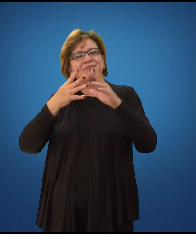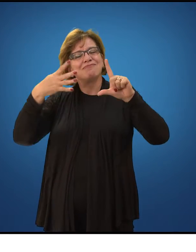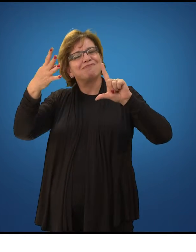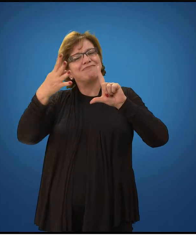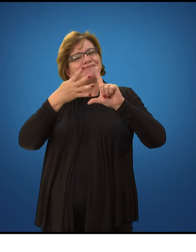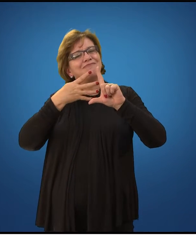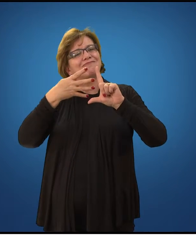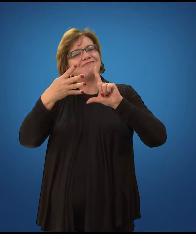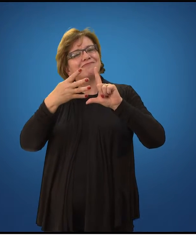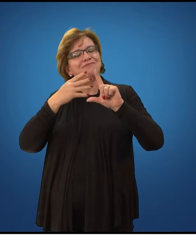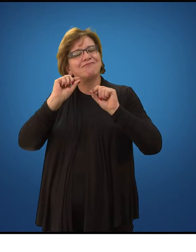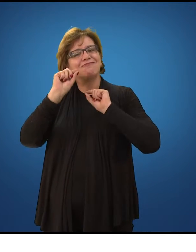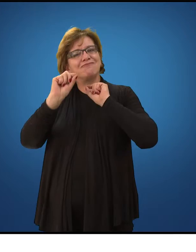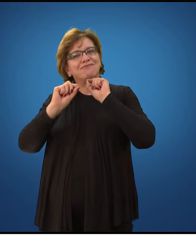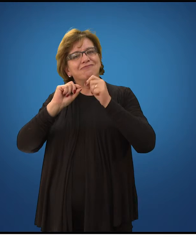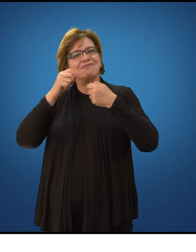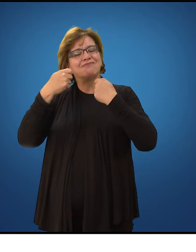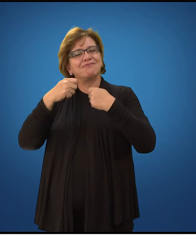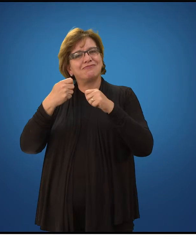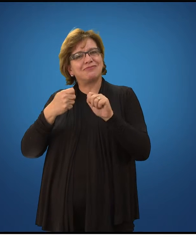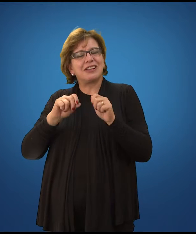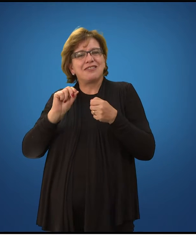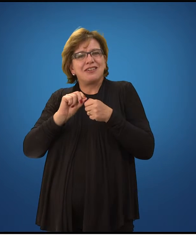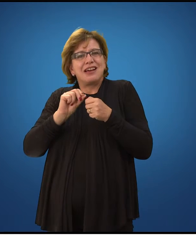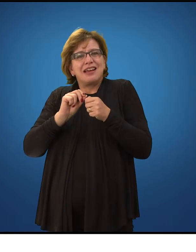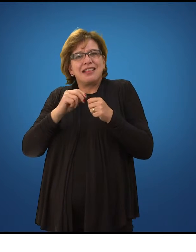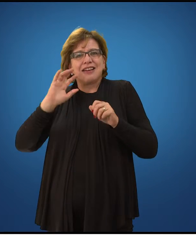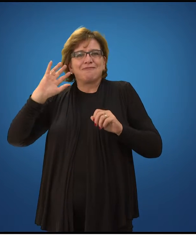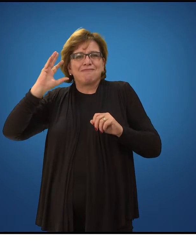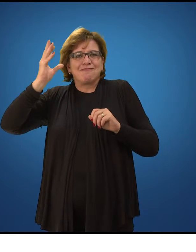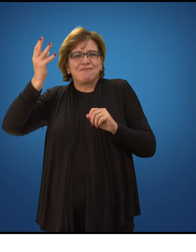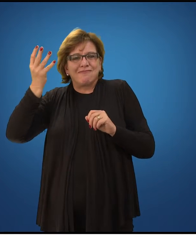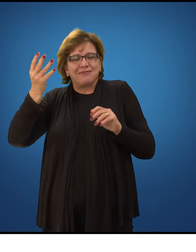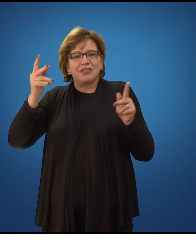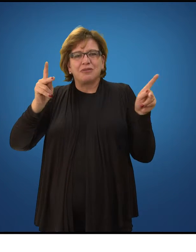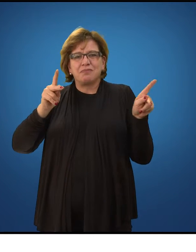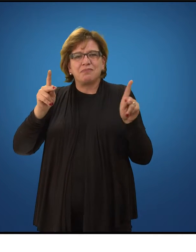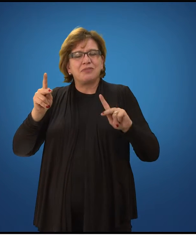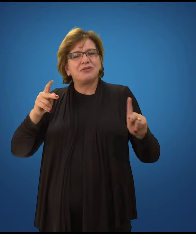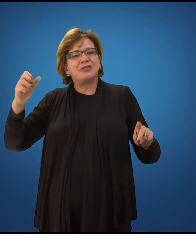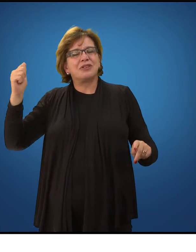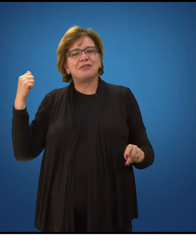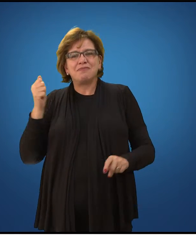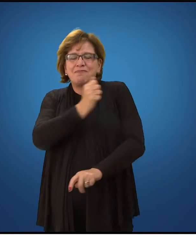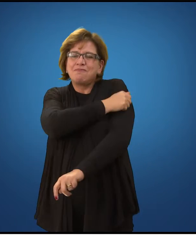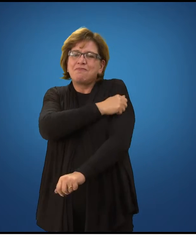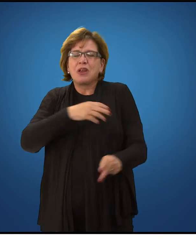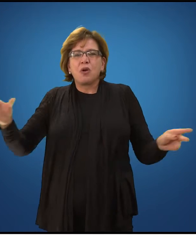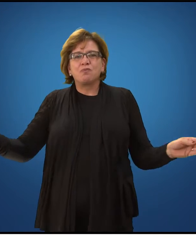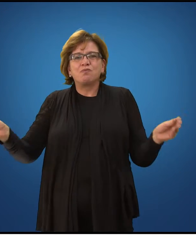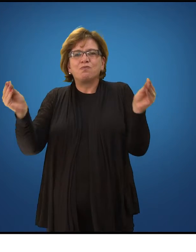nos disponibilizam, né? Através de fóruns, de mensagens em box. Sempre estar